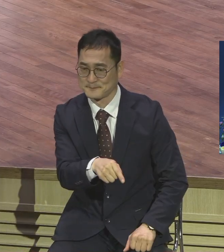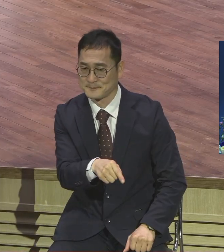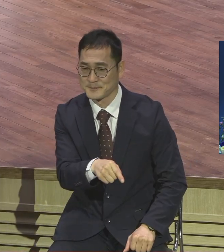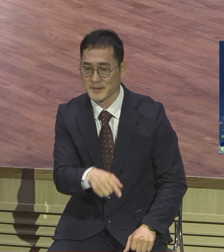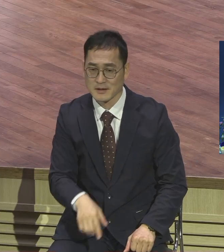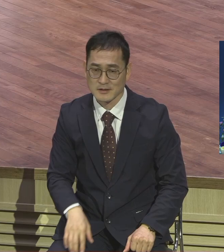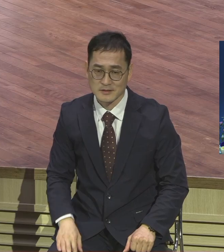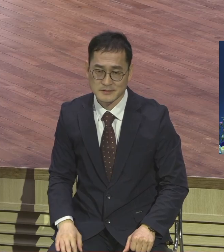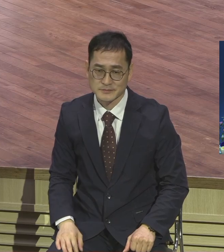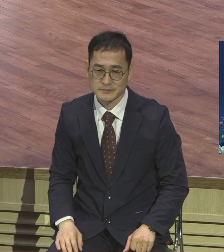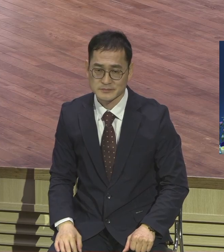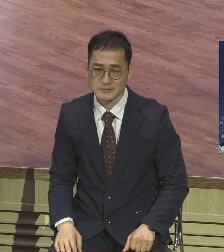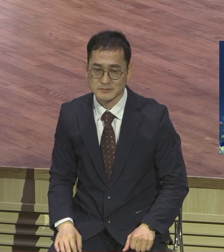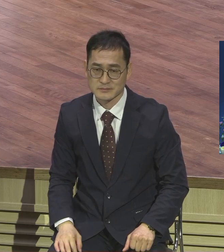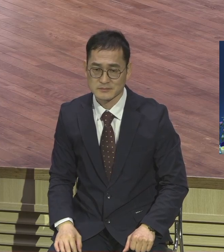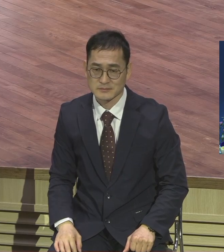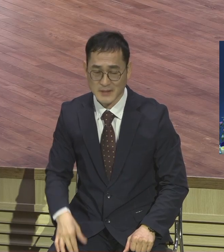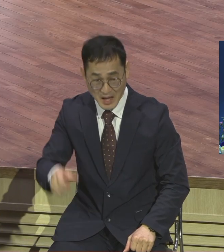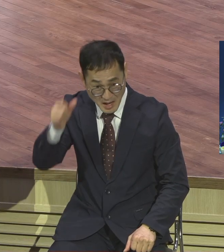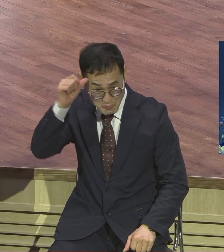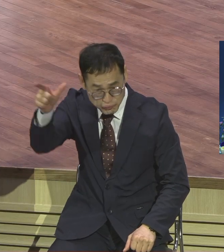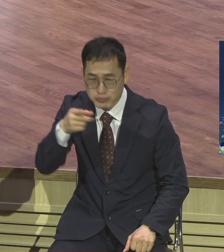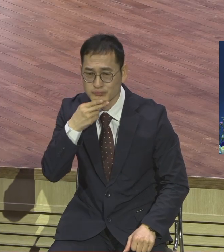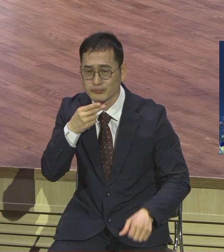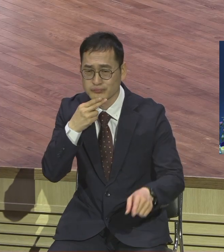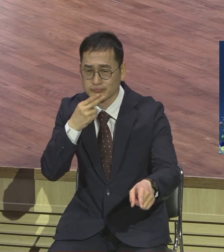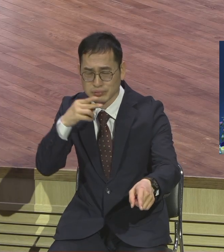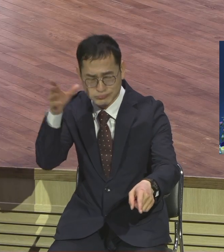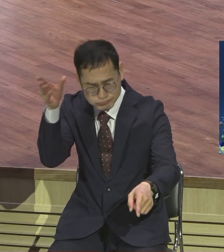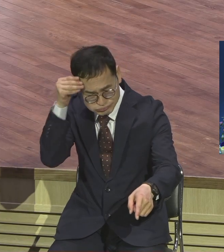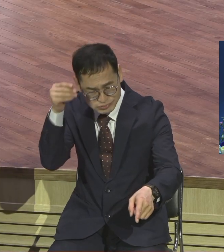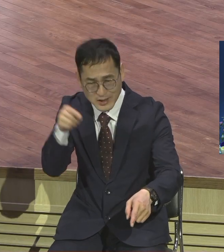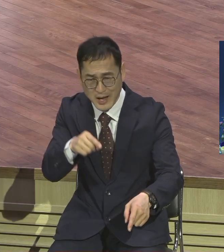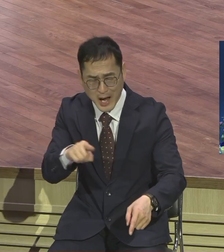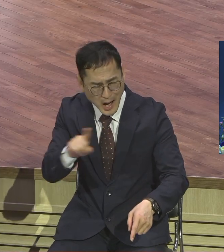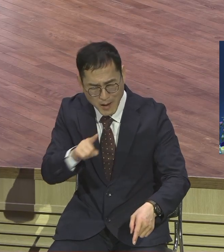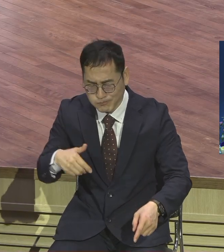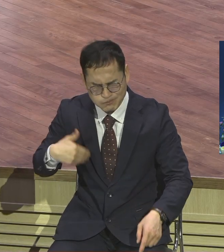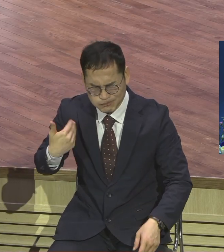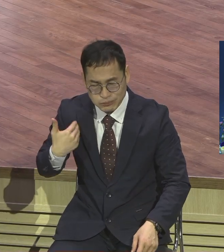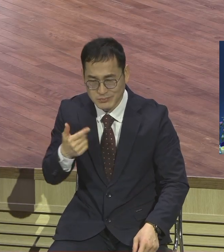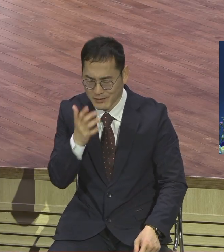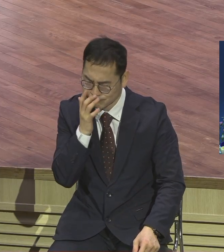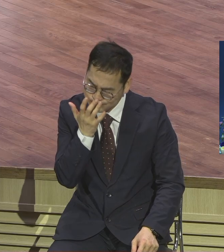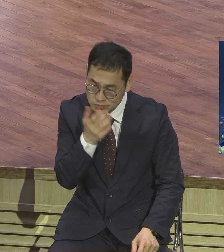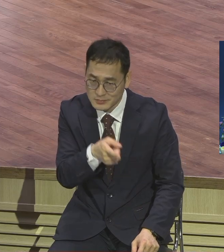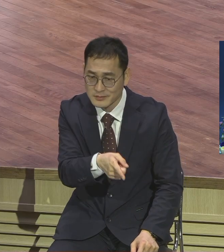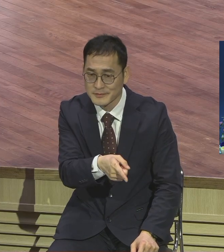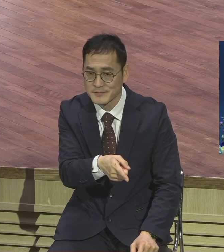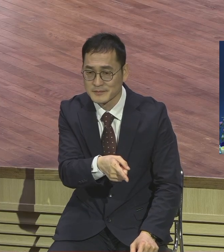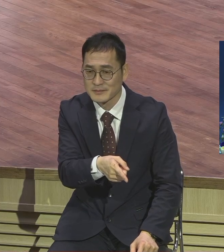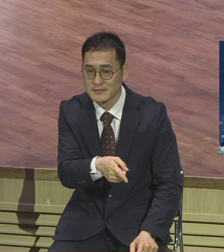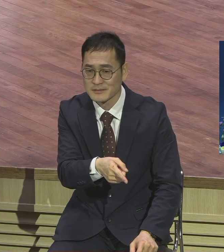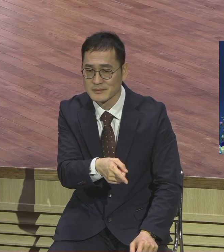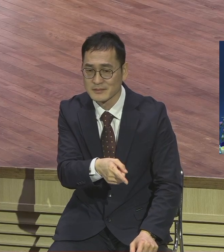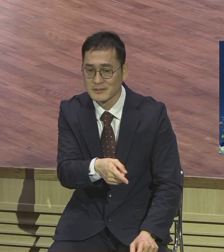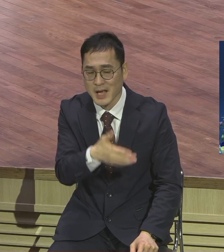의미로 보면 기준 이하예요 무능하고 그냥 아무것도 없는 그런 제자들 예수님은